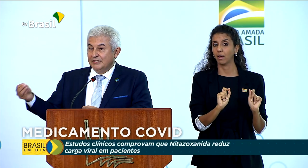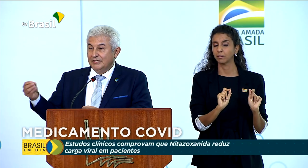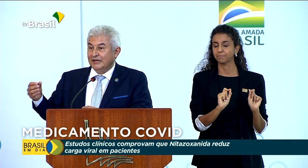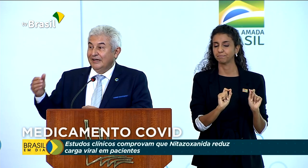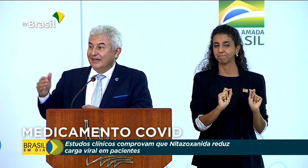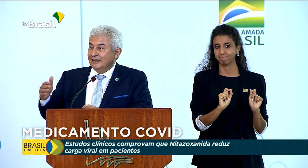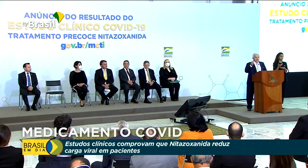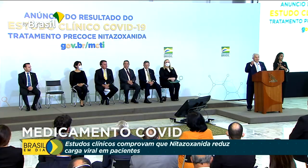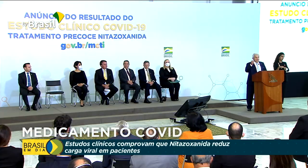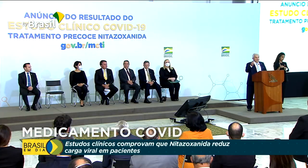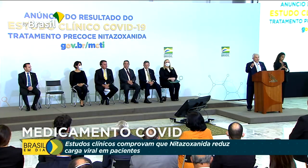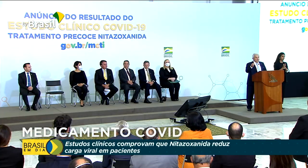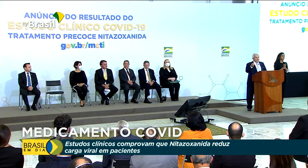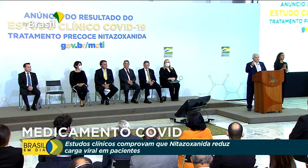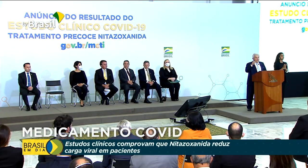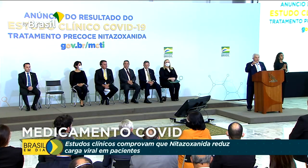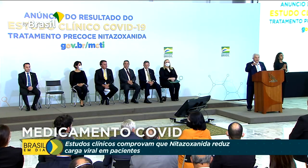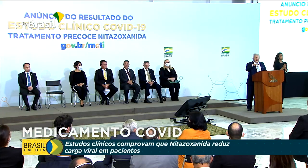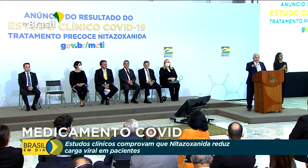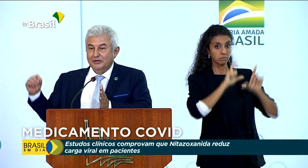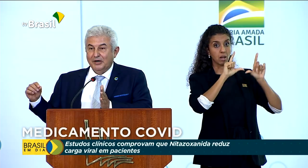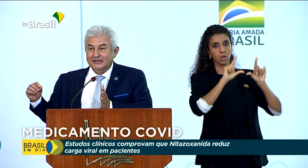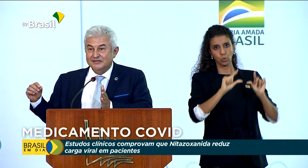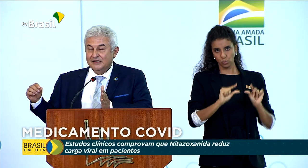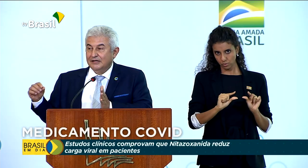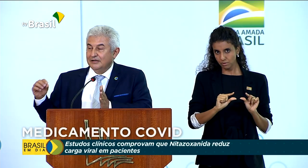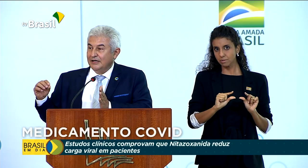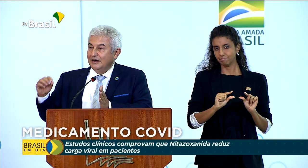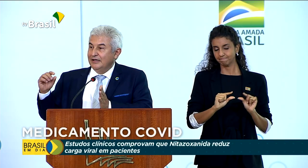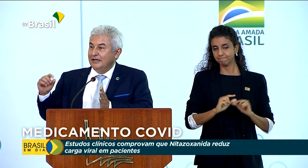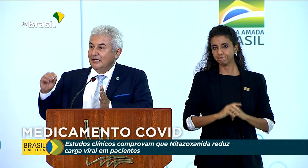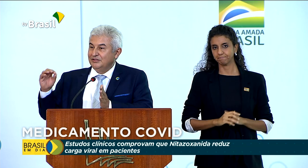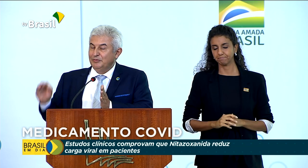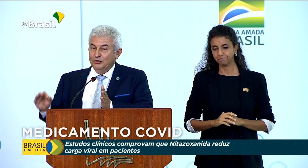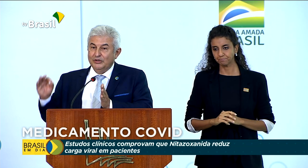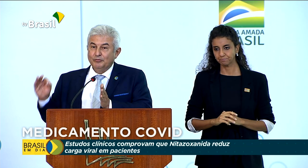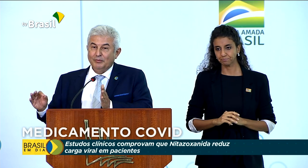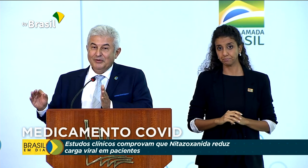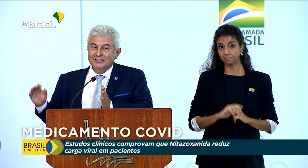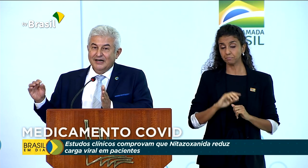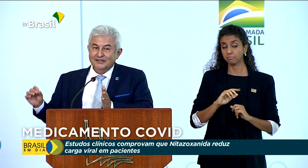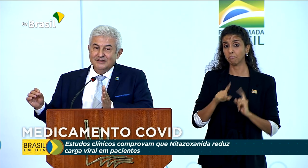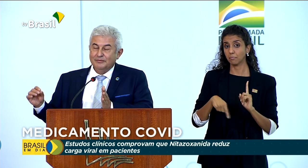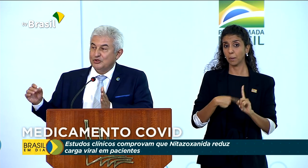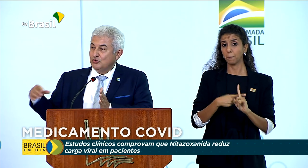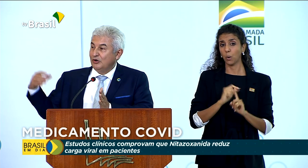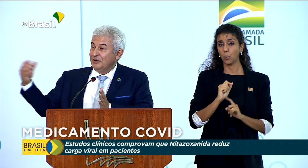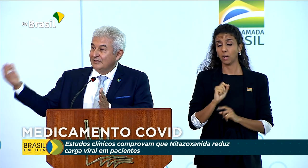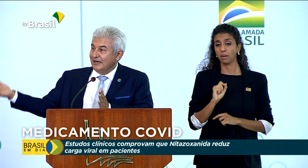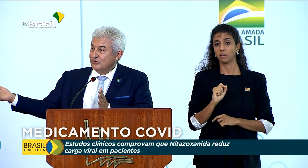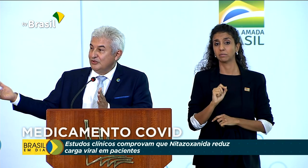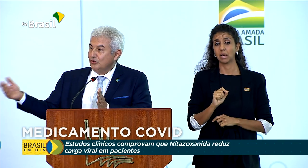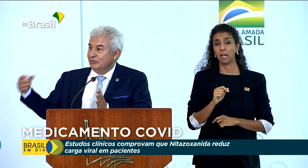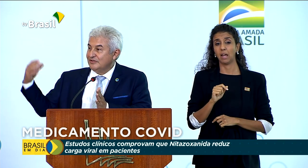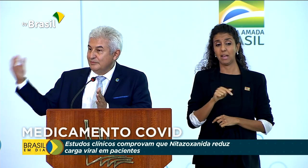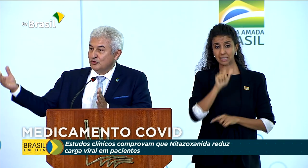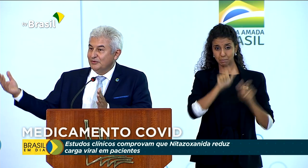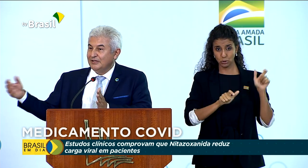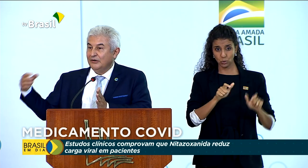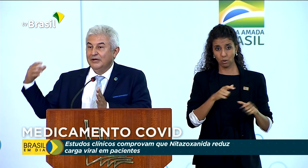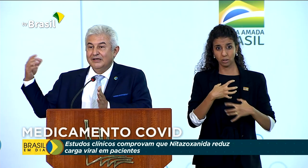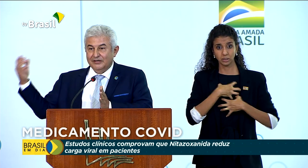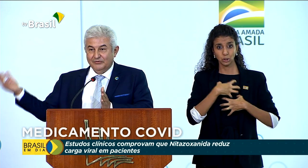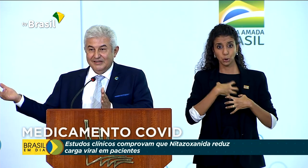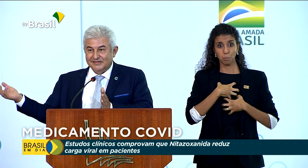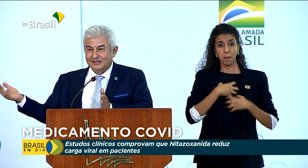Significa que reduz o contágio e mais, diminui a probabilidade dessa pessoa aumentar os sintomas, ir